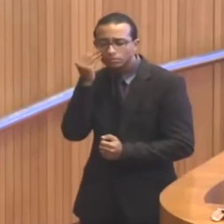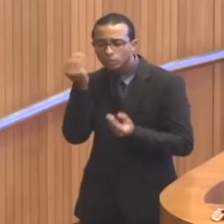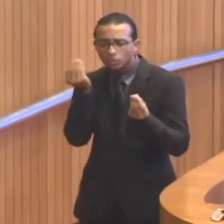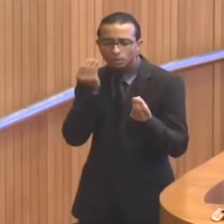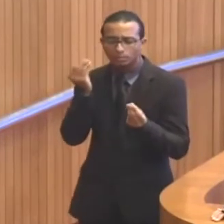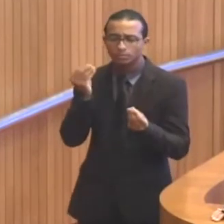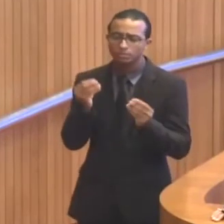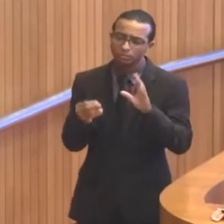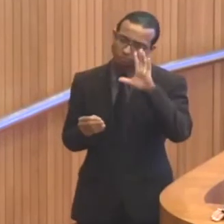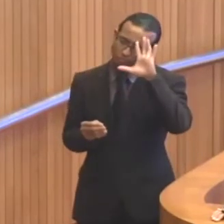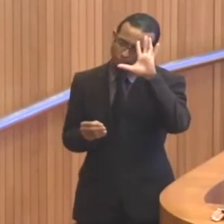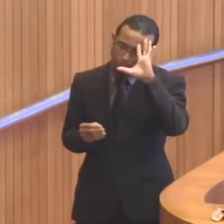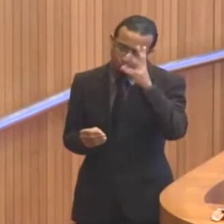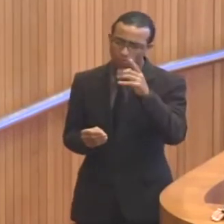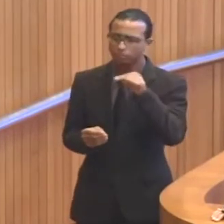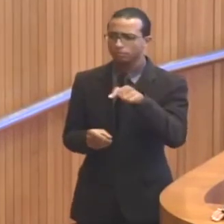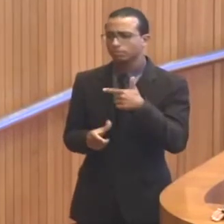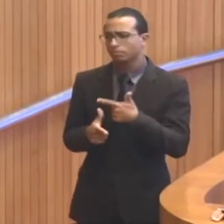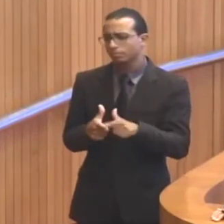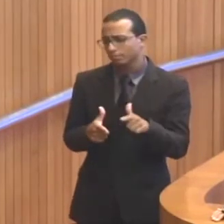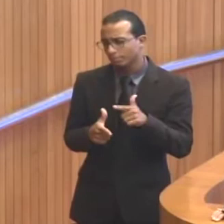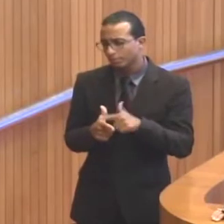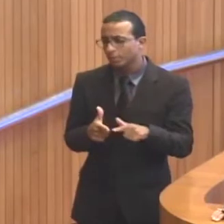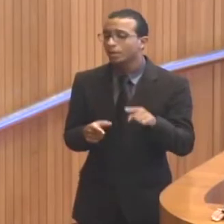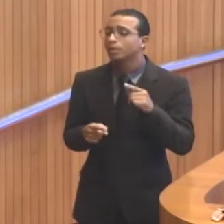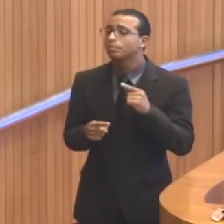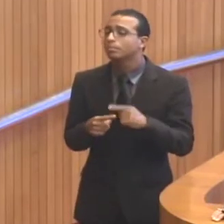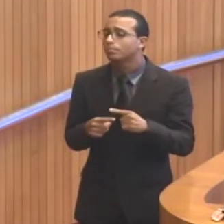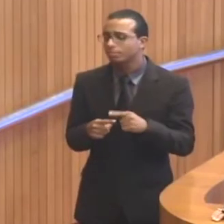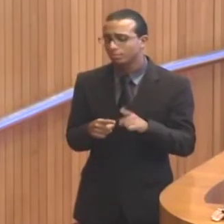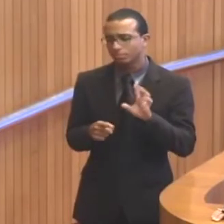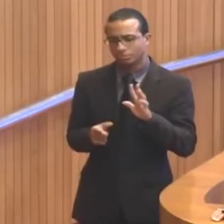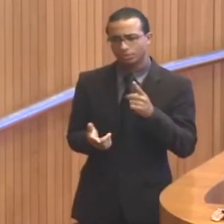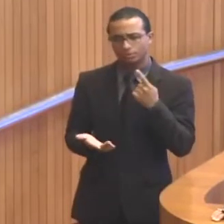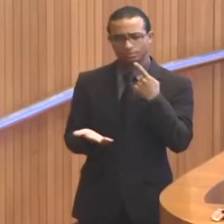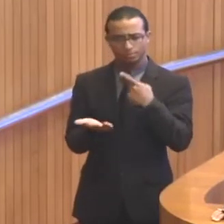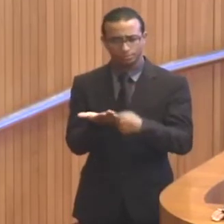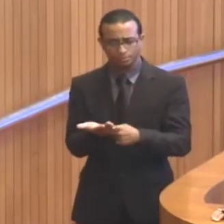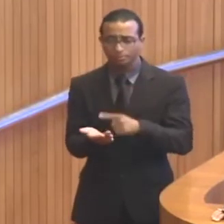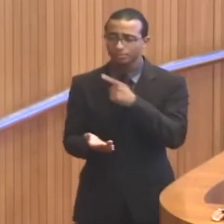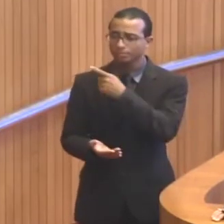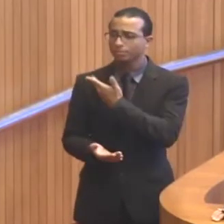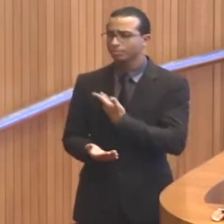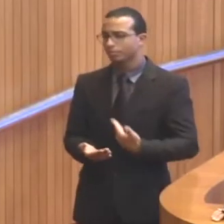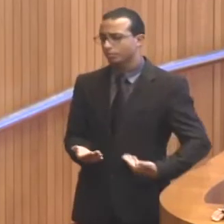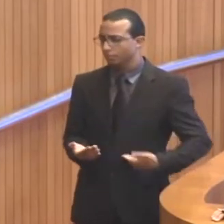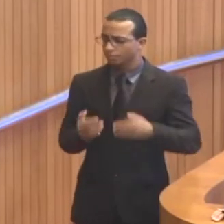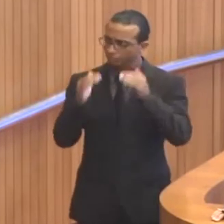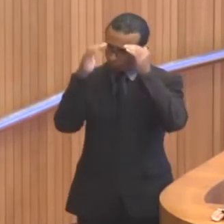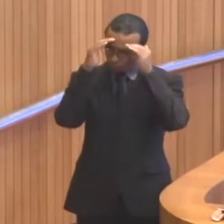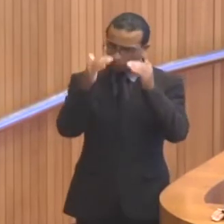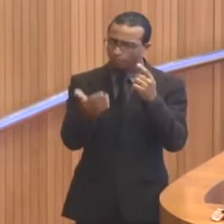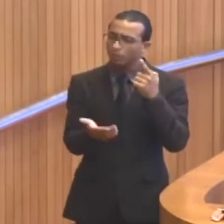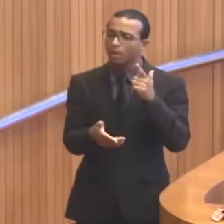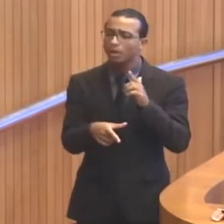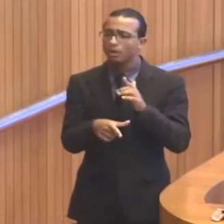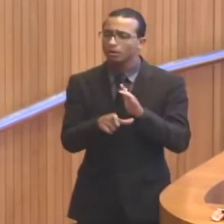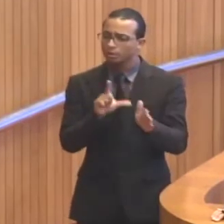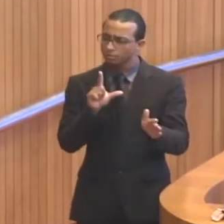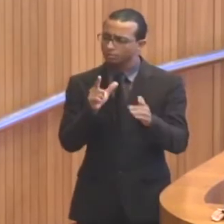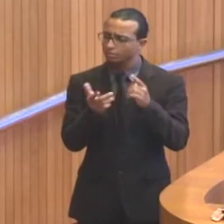para esse impasse gravíssimo, porque foi feito um acordo, o governo não está cumprindo o acordo com os militares